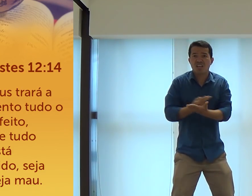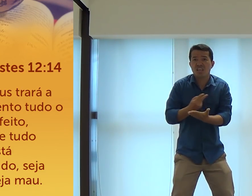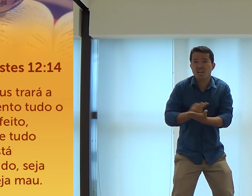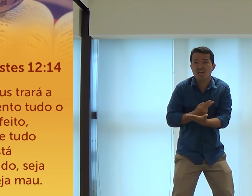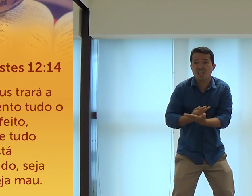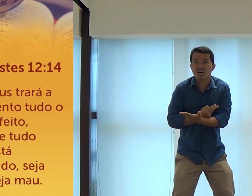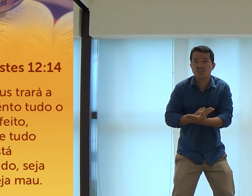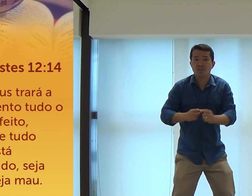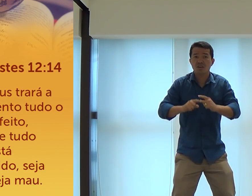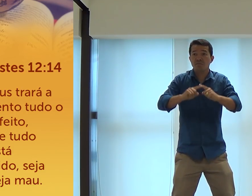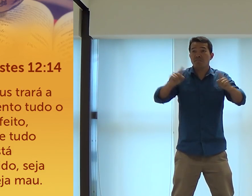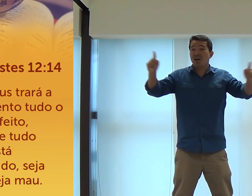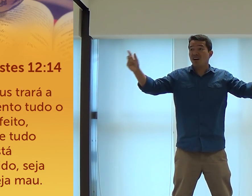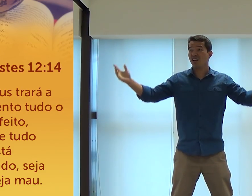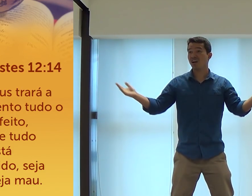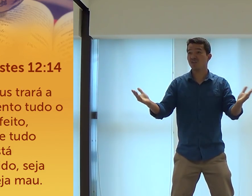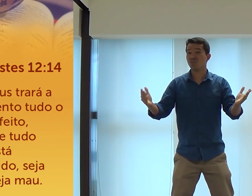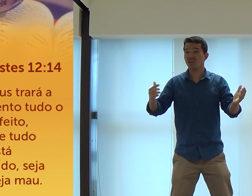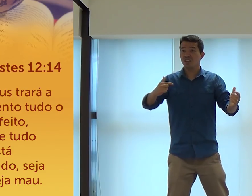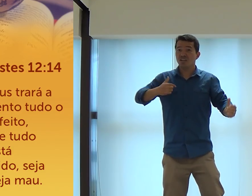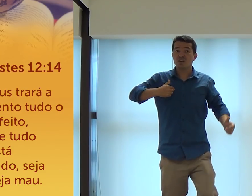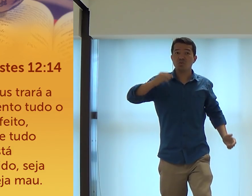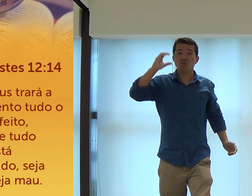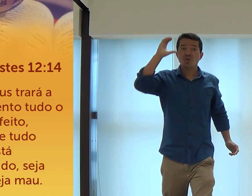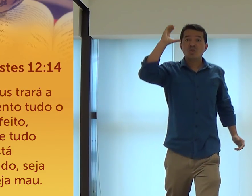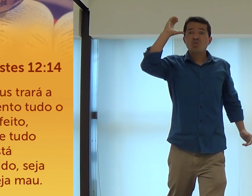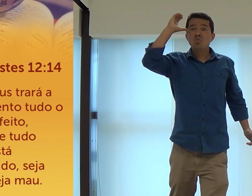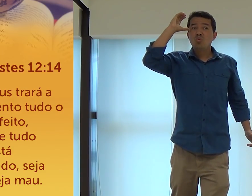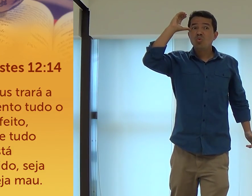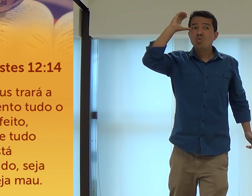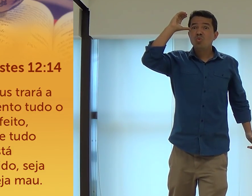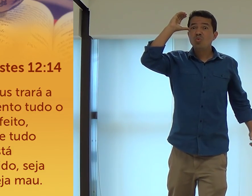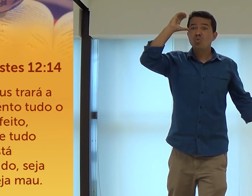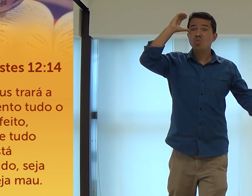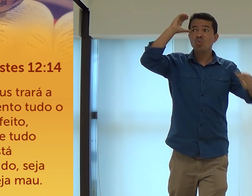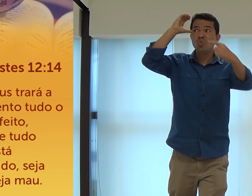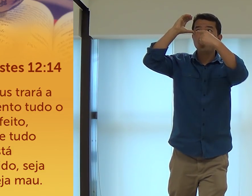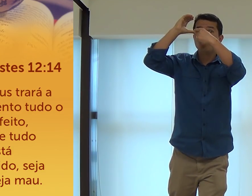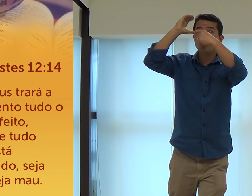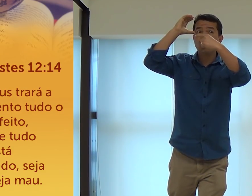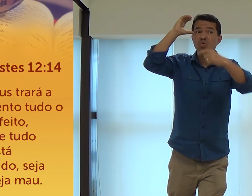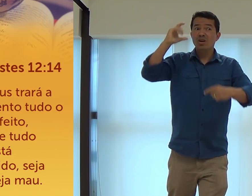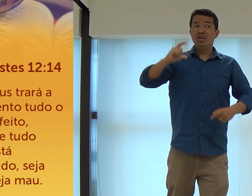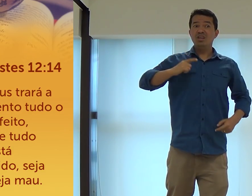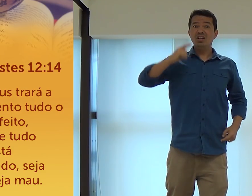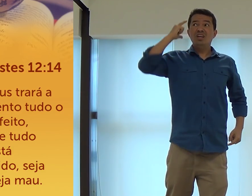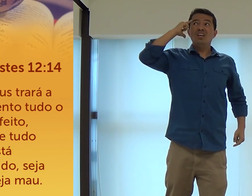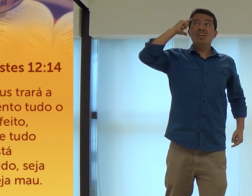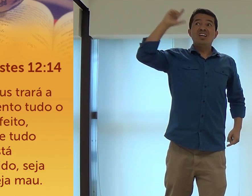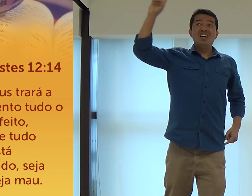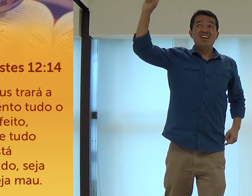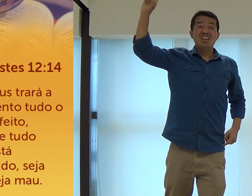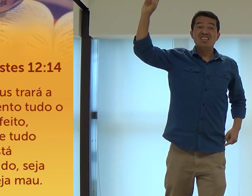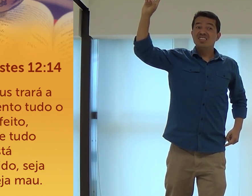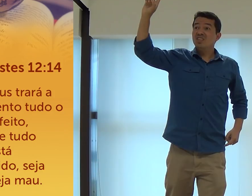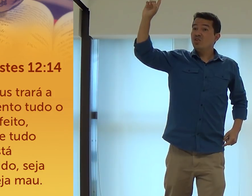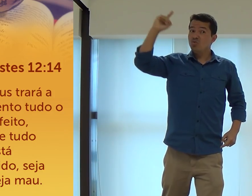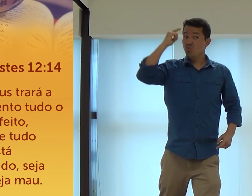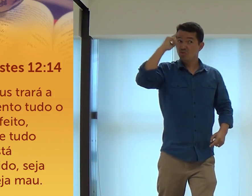Eu já errei muito. Mas, agora, eu tenho consciência. Eu estou pensando